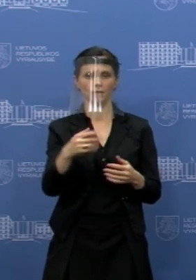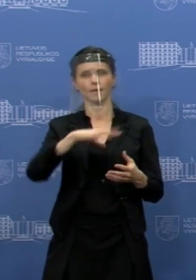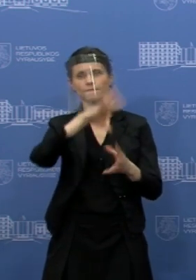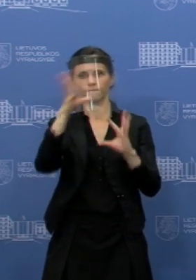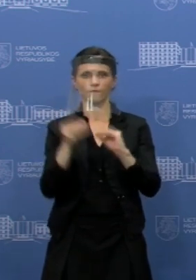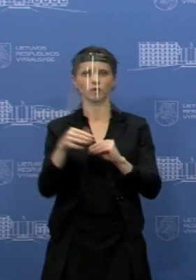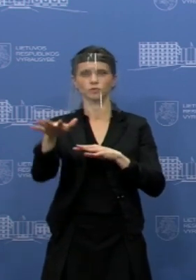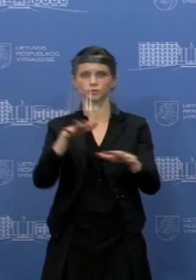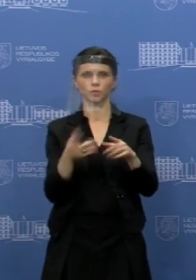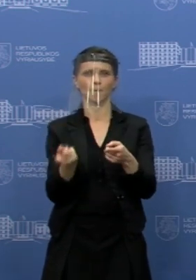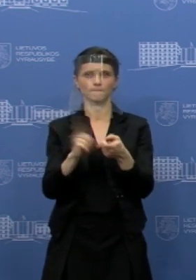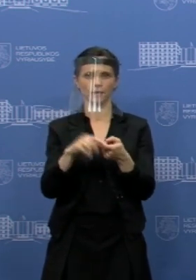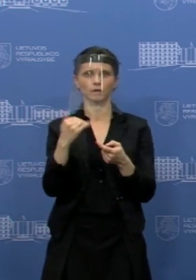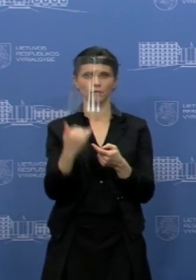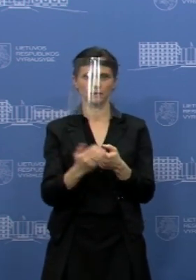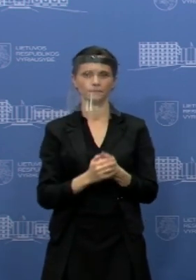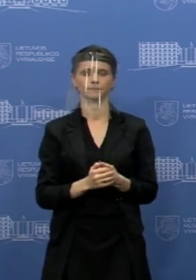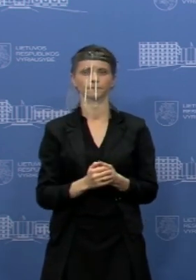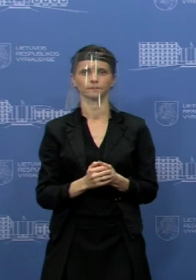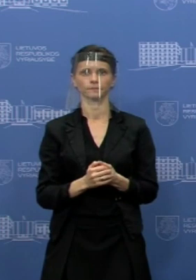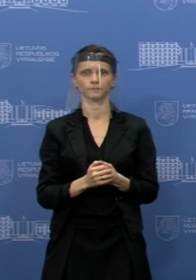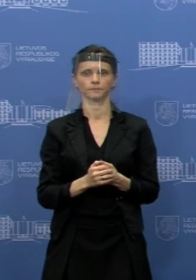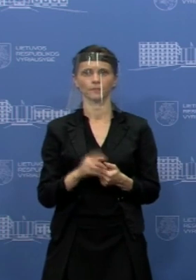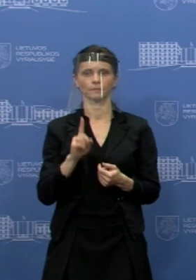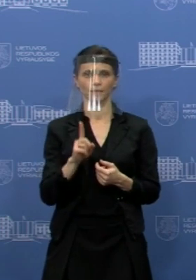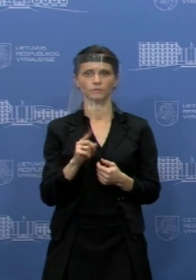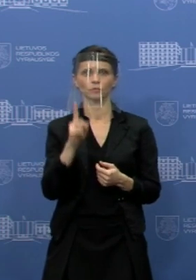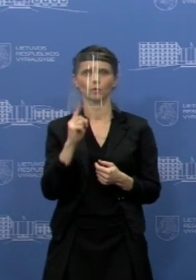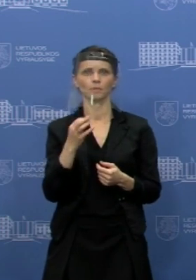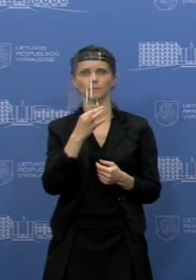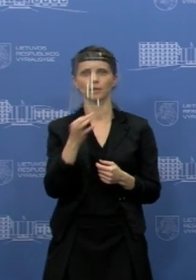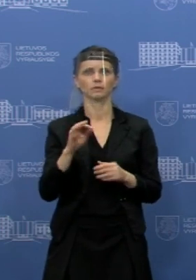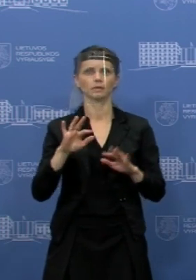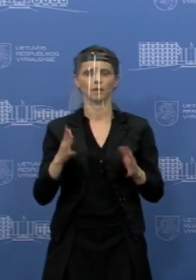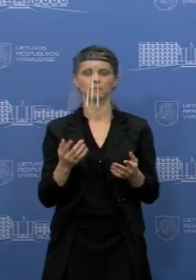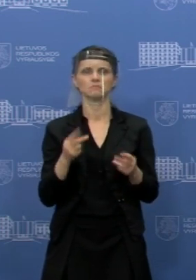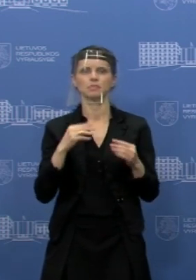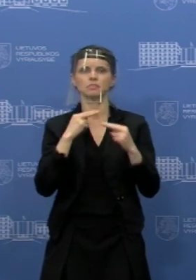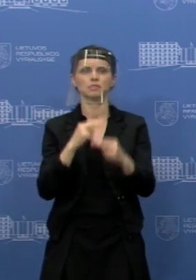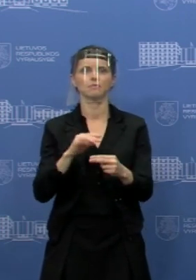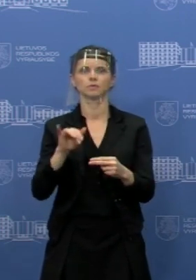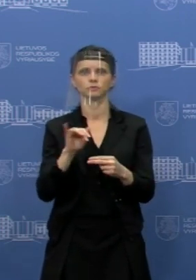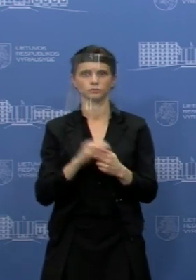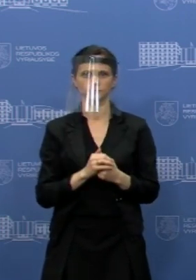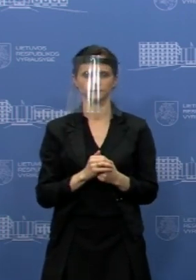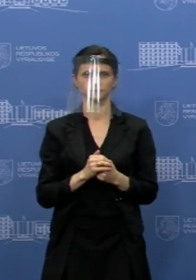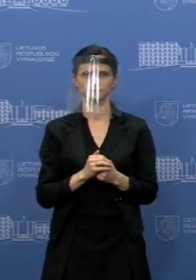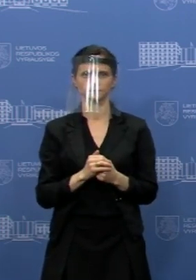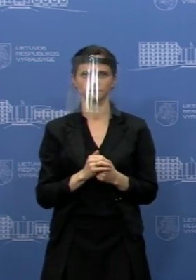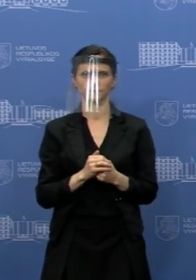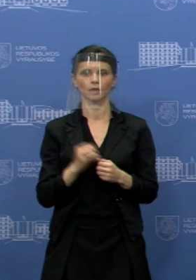vertinama situacija, aš galiu tik pasakyti, ką būtų orientuojamasi. Tai pirmiausiai turi sustoti